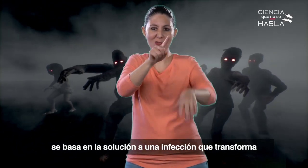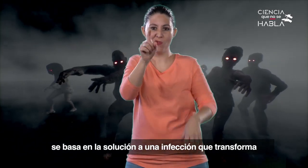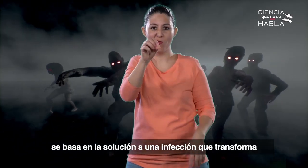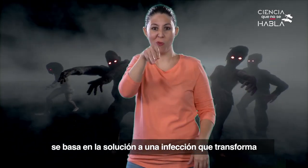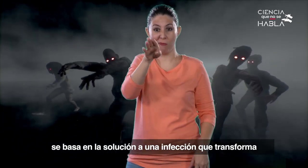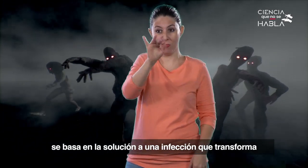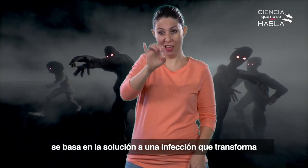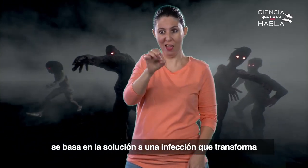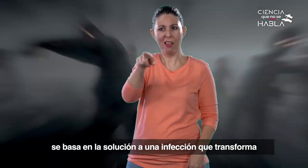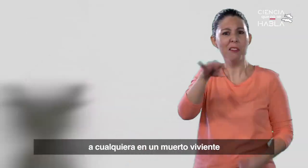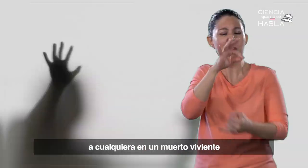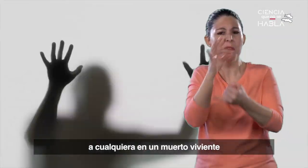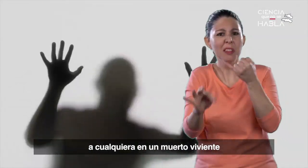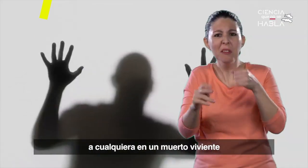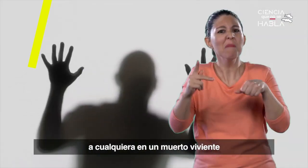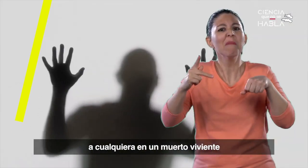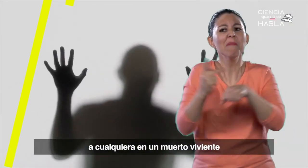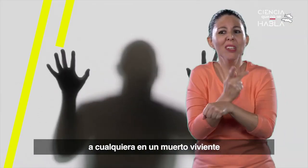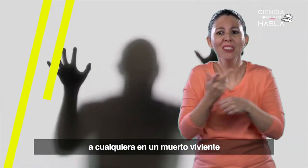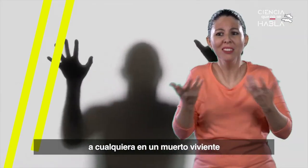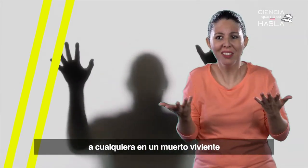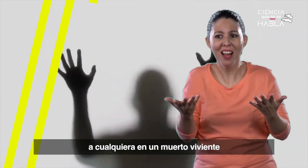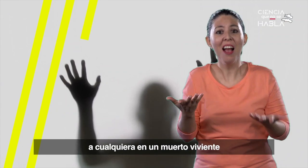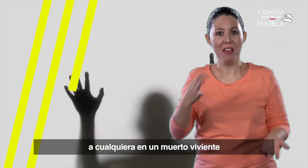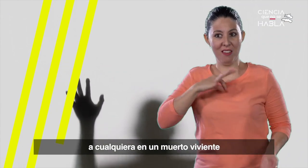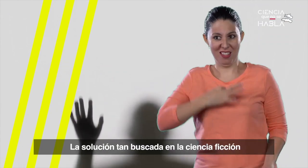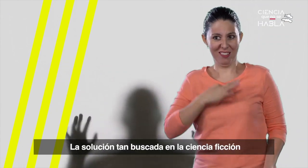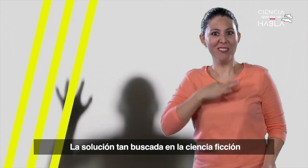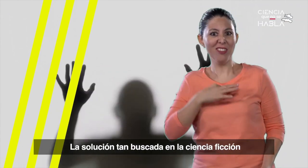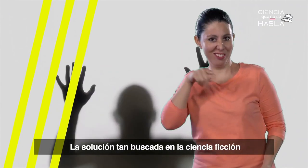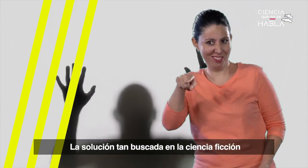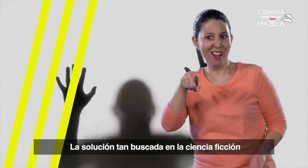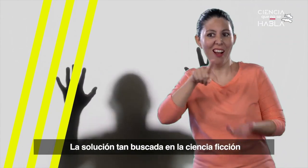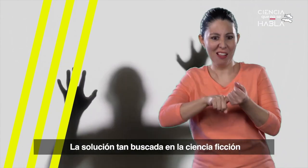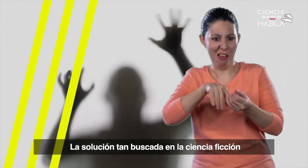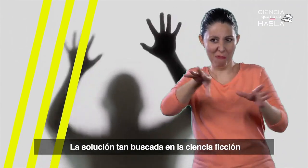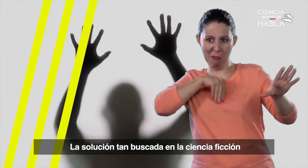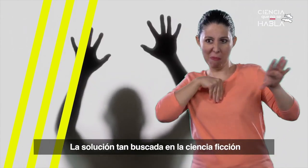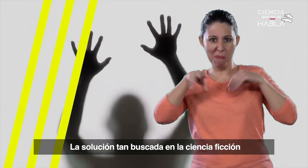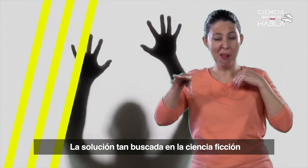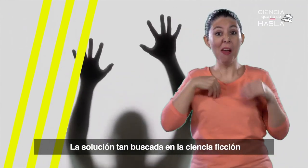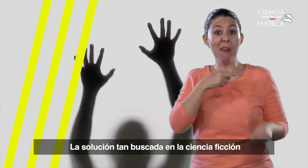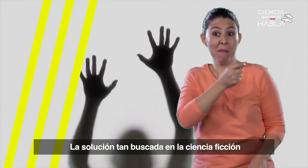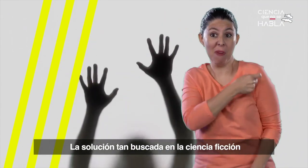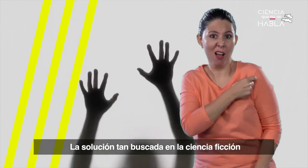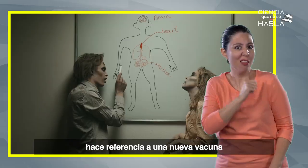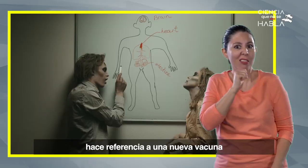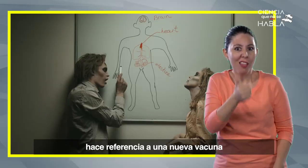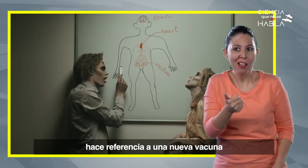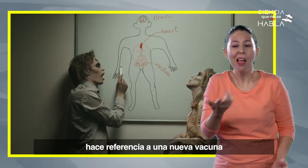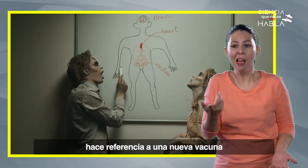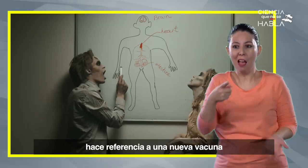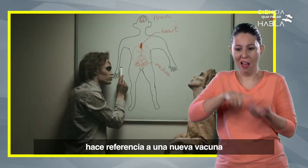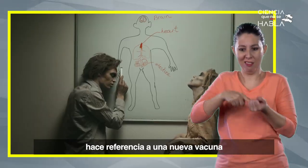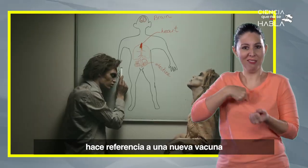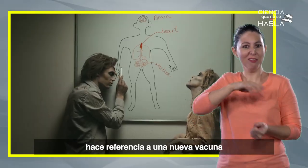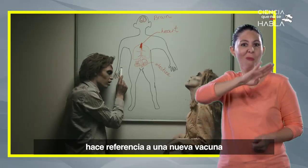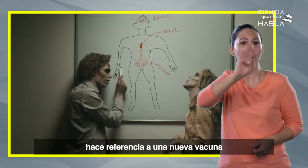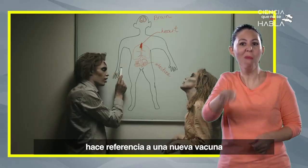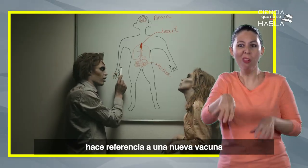infección que transforma a cualquiera en un muerto viviente. La solución tan buscada en la ciencia ficción hace referencia a una nueva